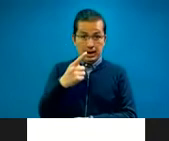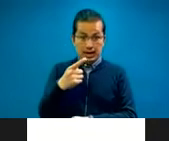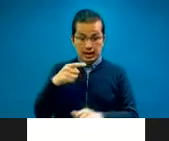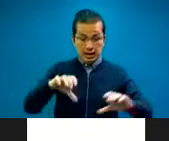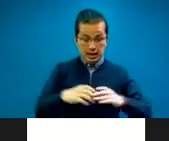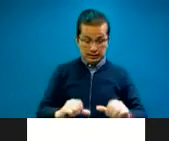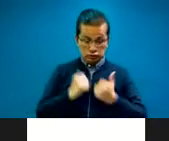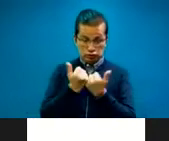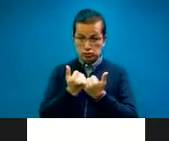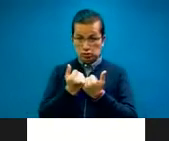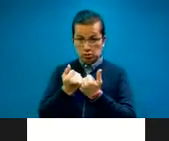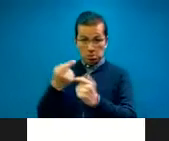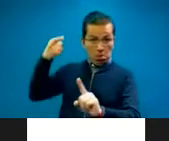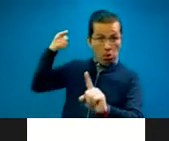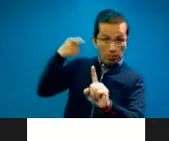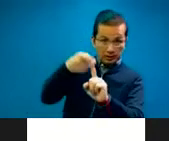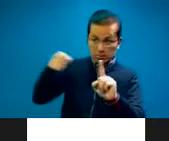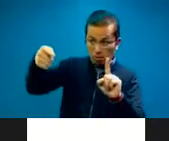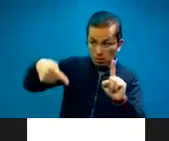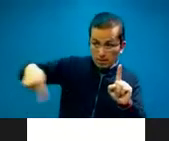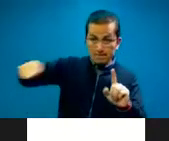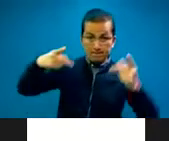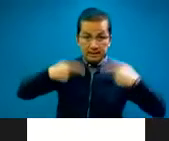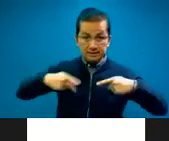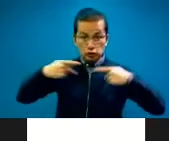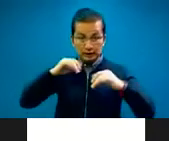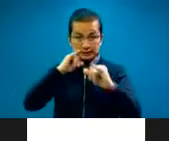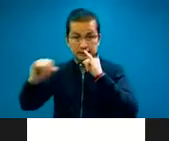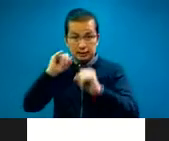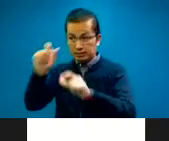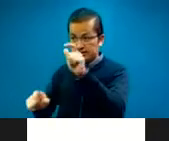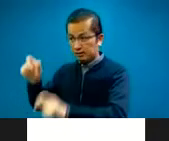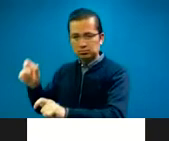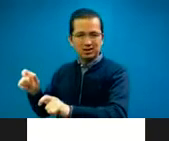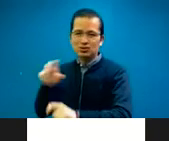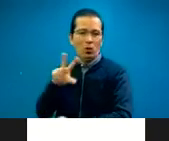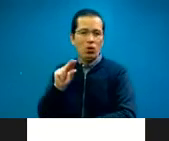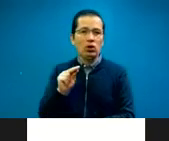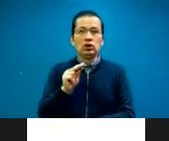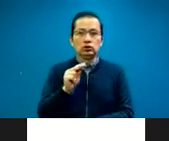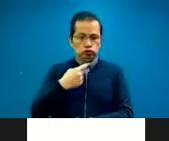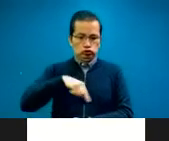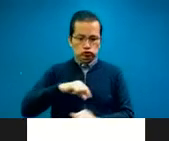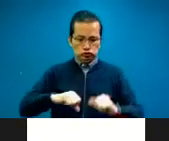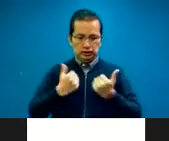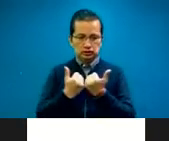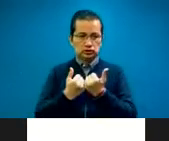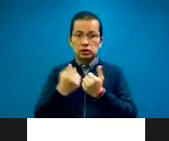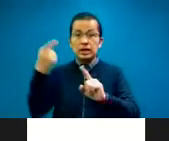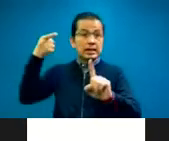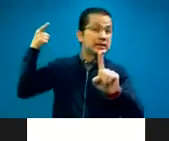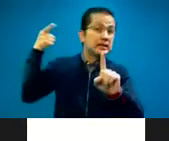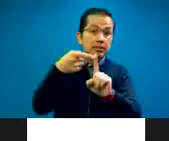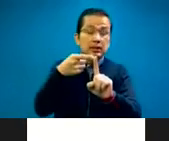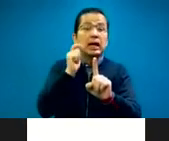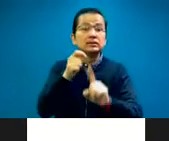es el beneficio de las personas que reciben el servicio.